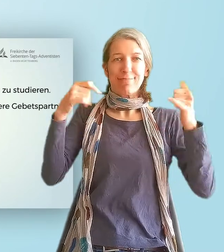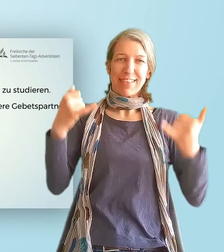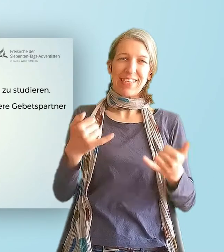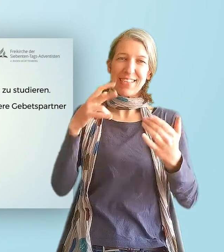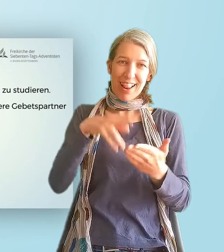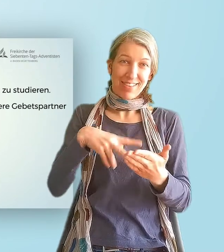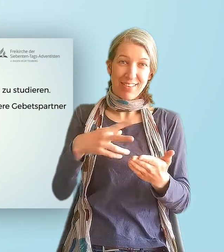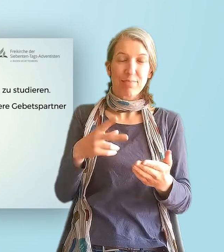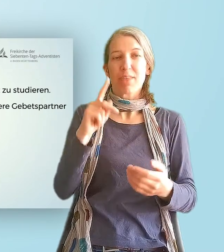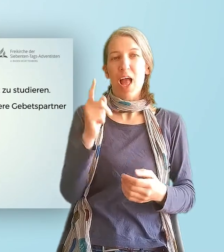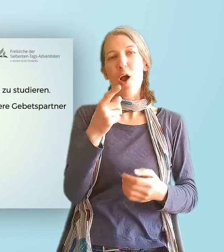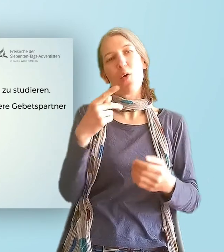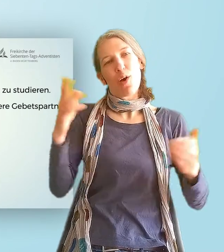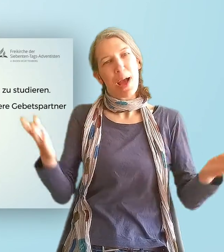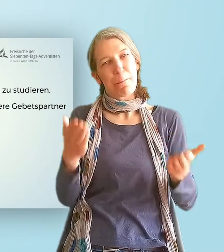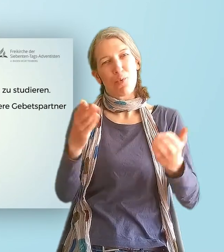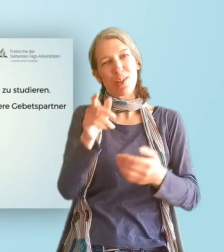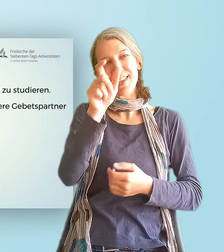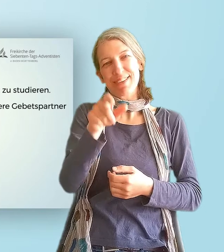Gebetspartner zu suchen. Vielleicht hast du schon einen.